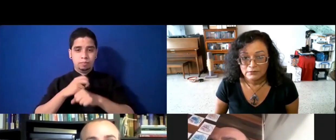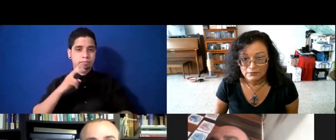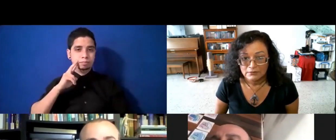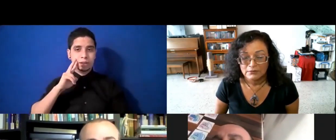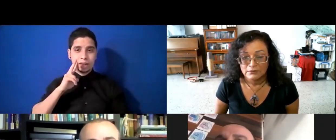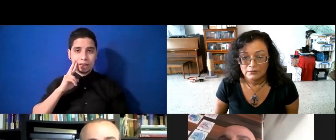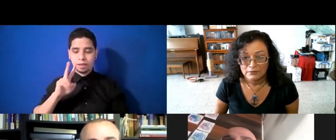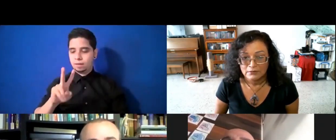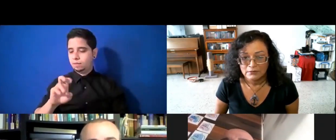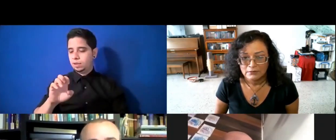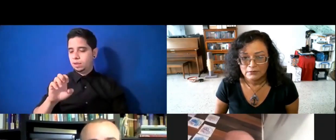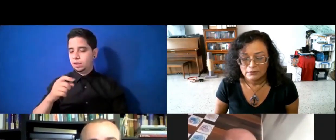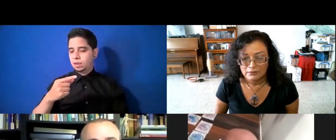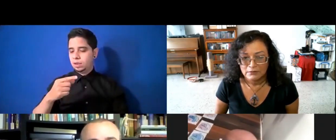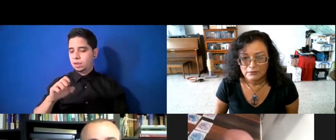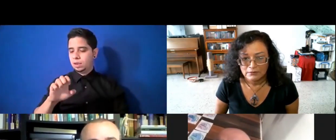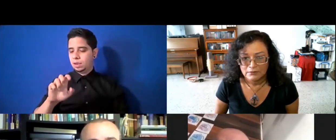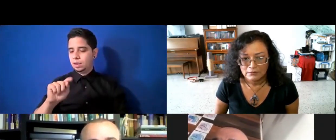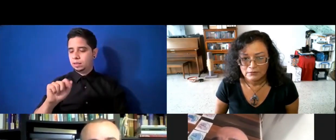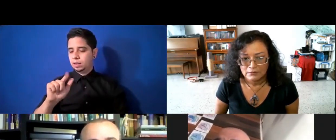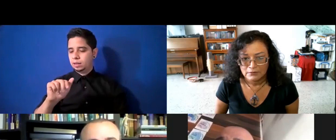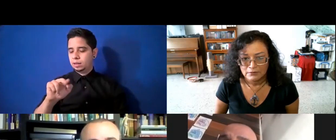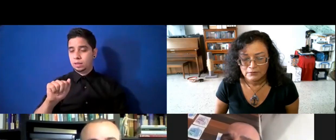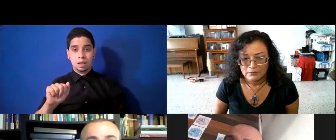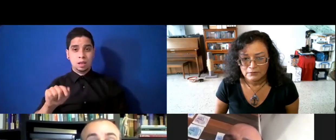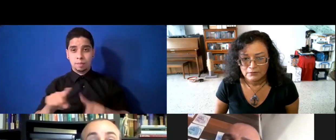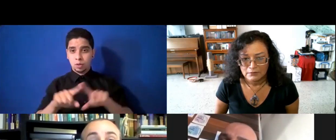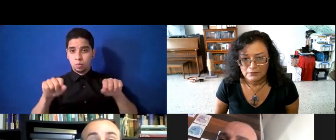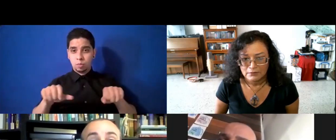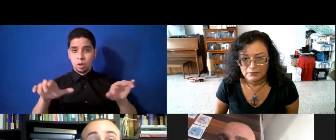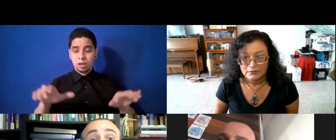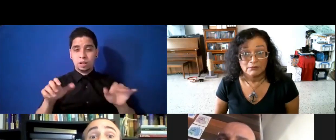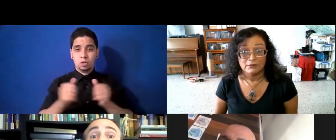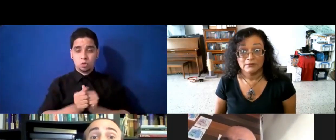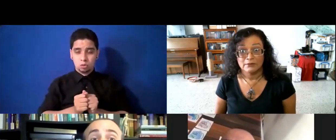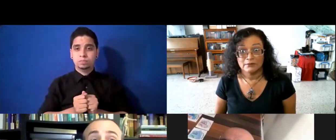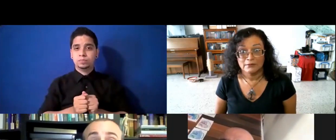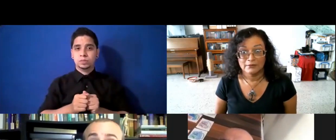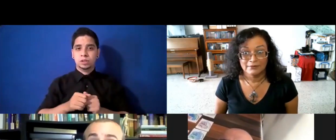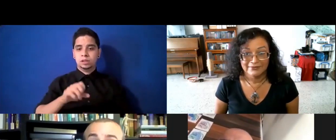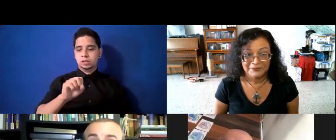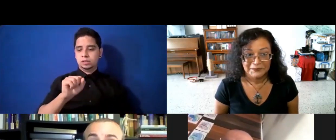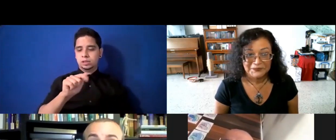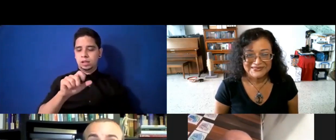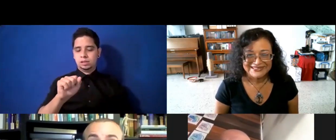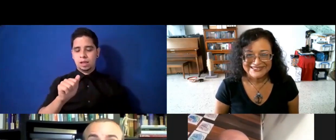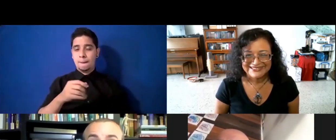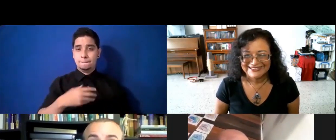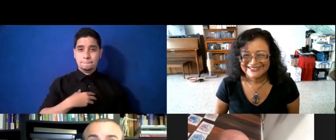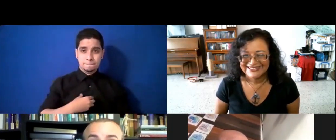tenemos es que lo podemos hacer con salsa blanca, roja, pesto y, por ejemplo, unas